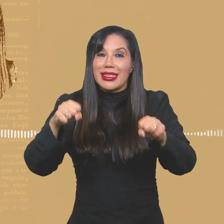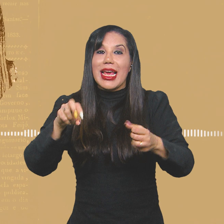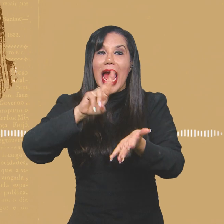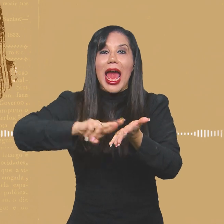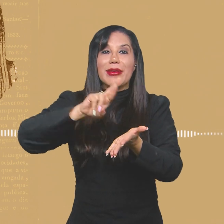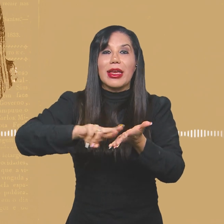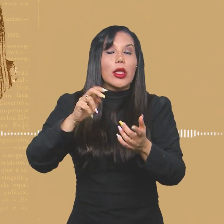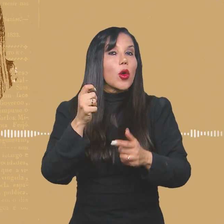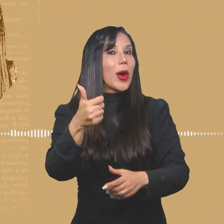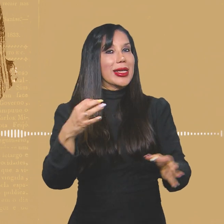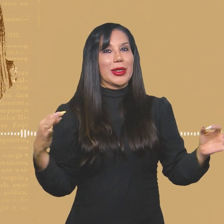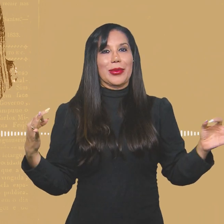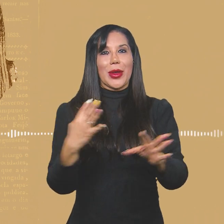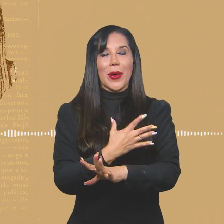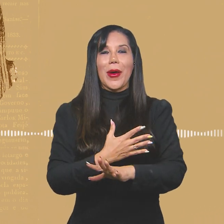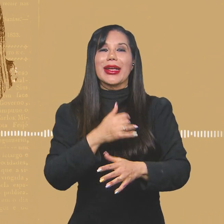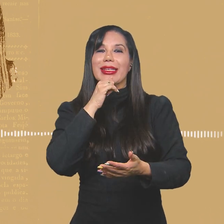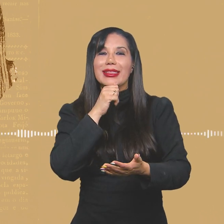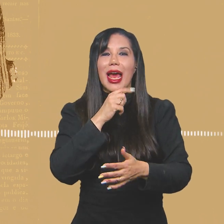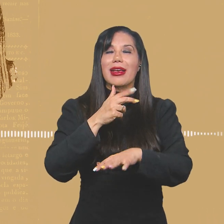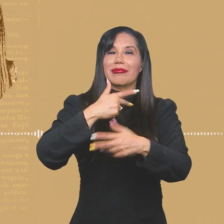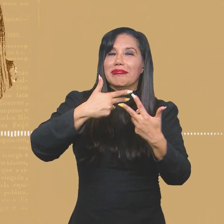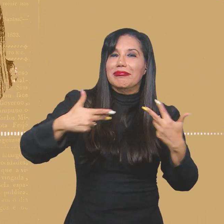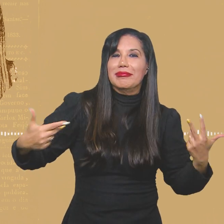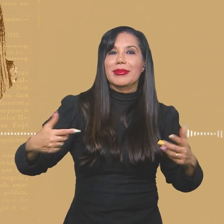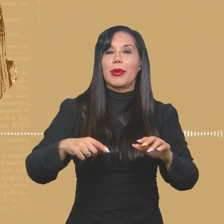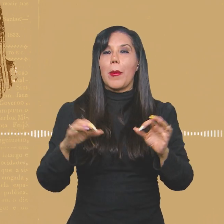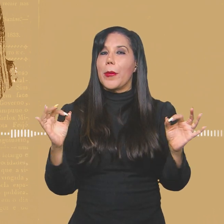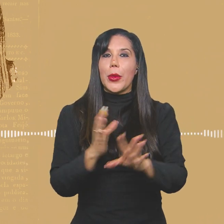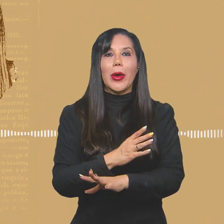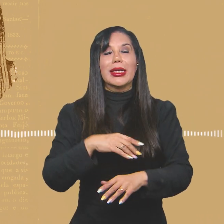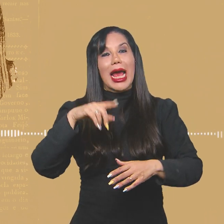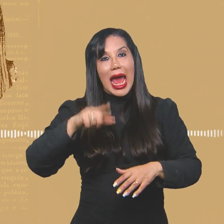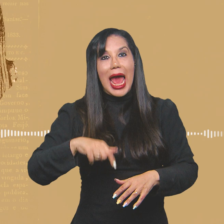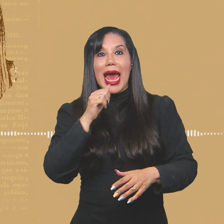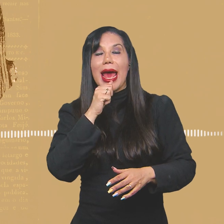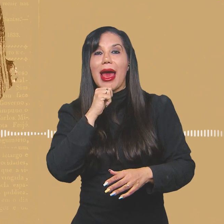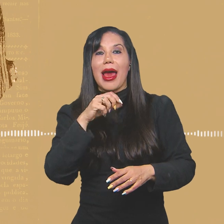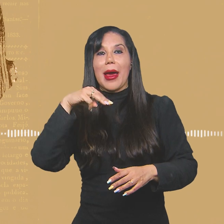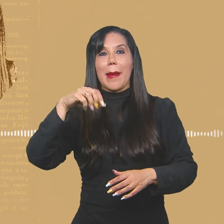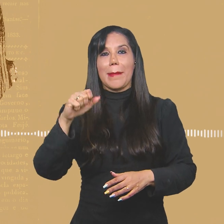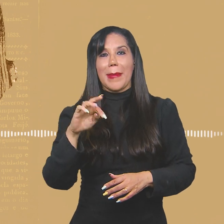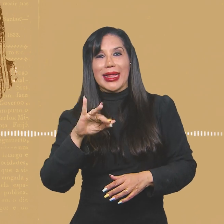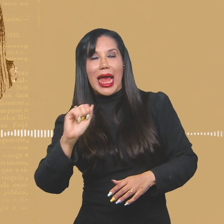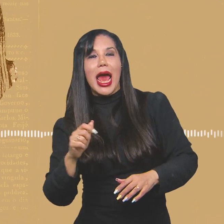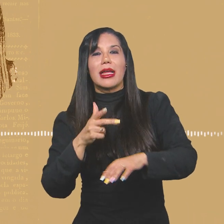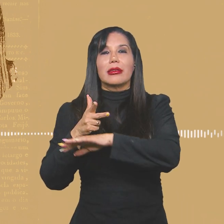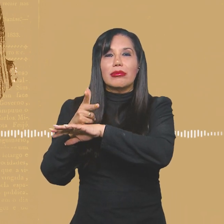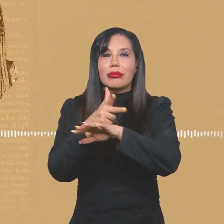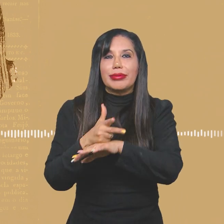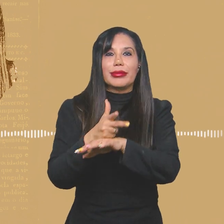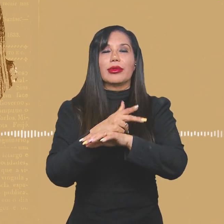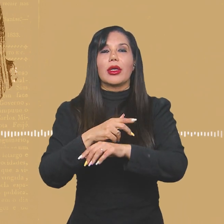essa revista. Ela está praticamente pronta. As matérias são prontas. São matérias atemporais, né? Que a gente